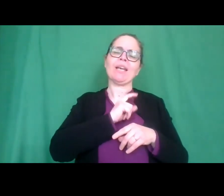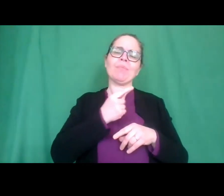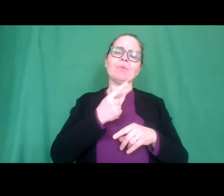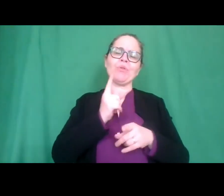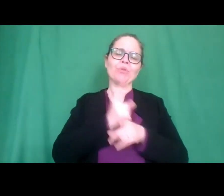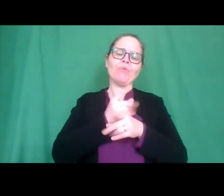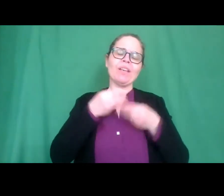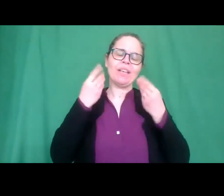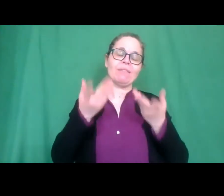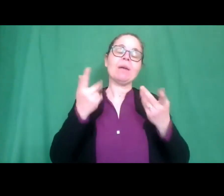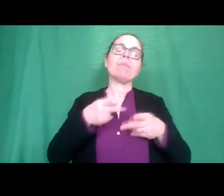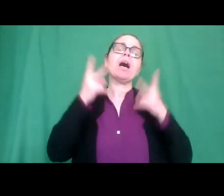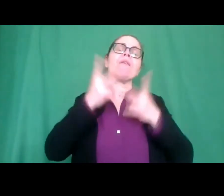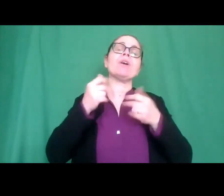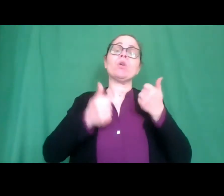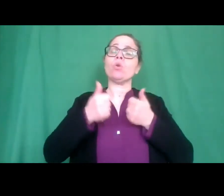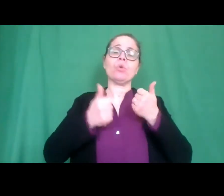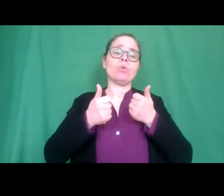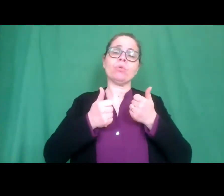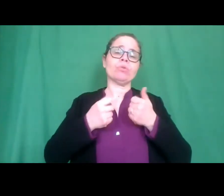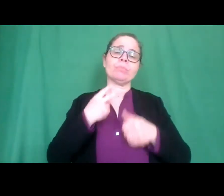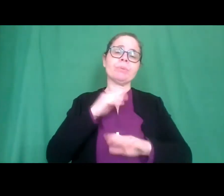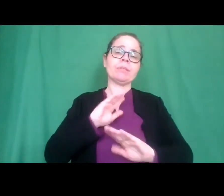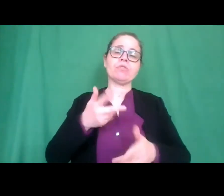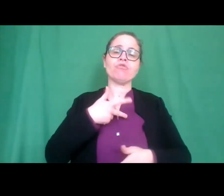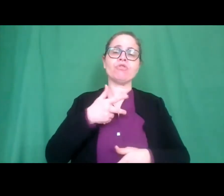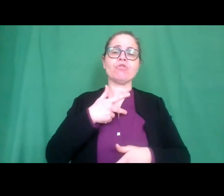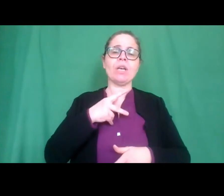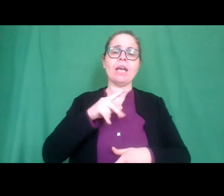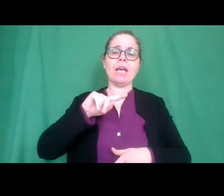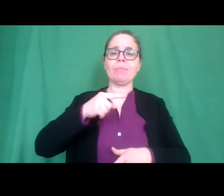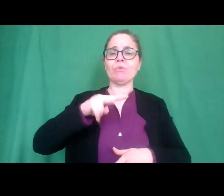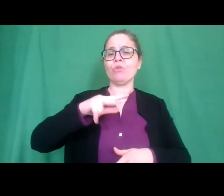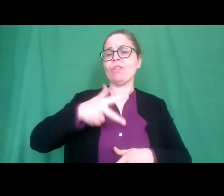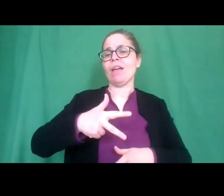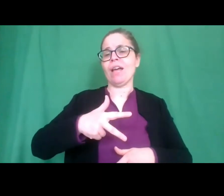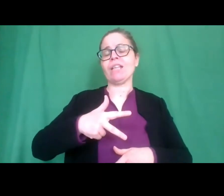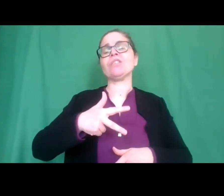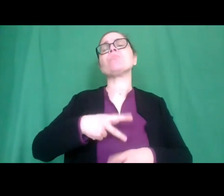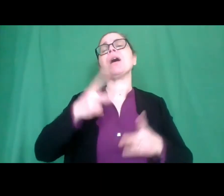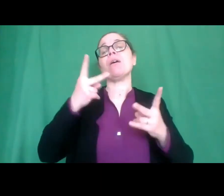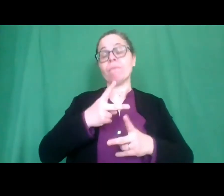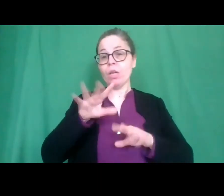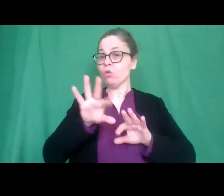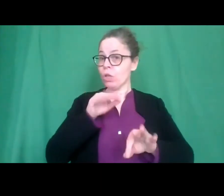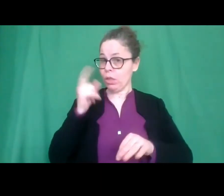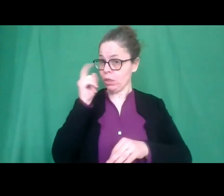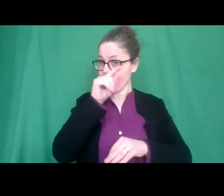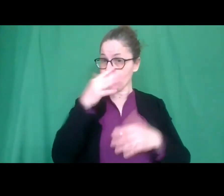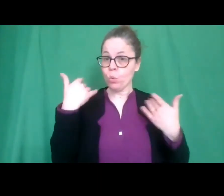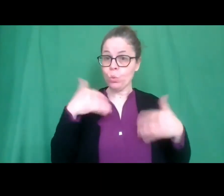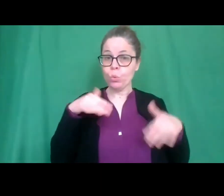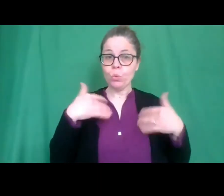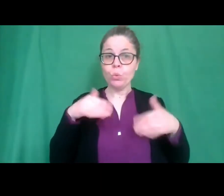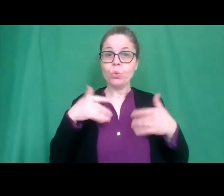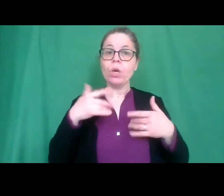concorso richiede questo passaggio anche se è stato molto molto difficile la scelta e anche c